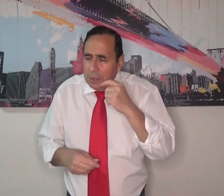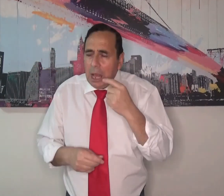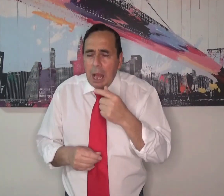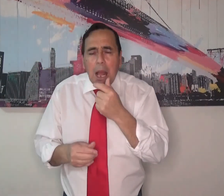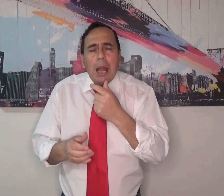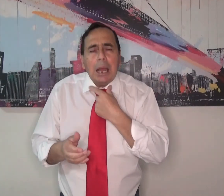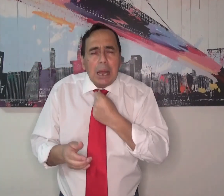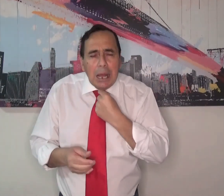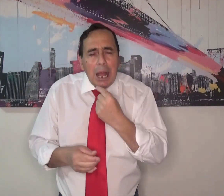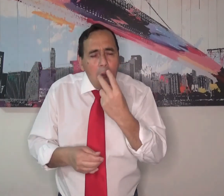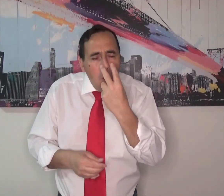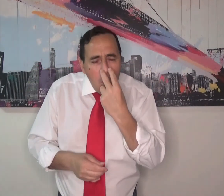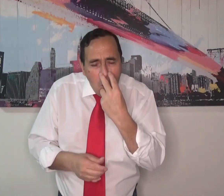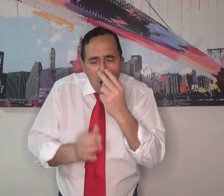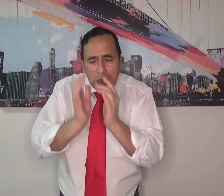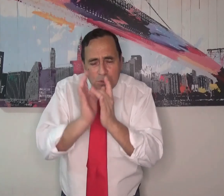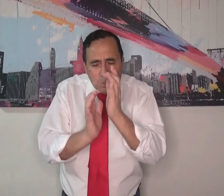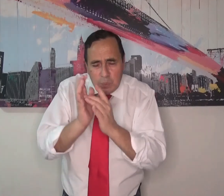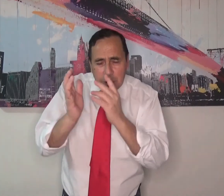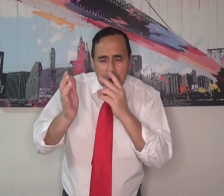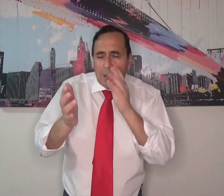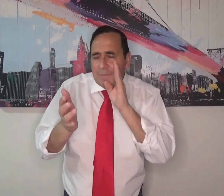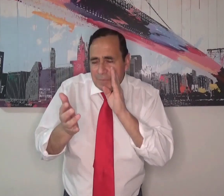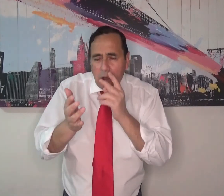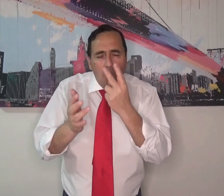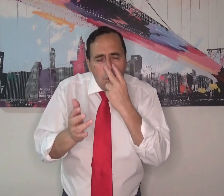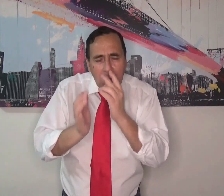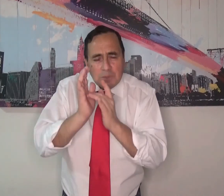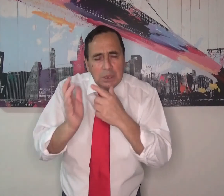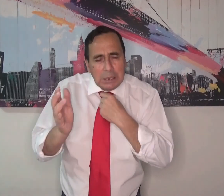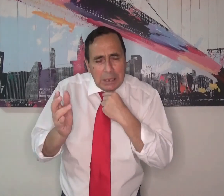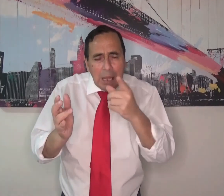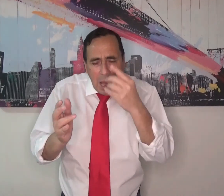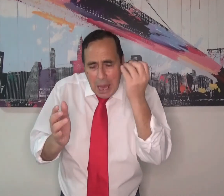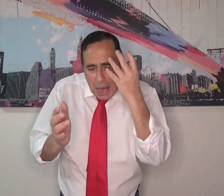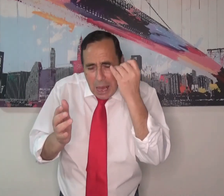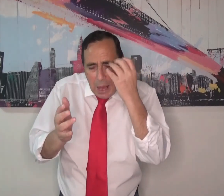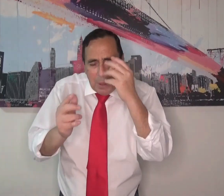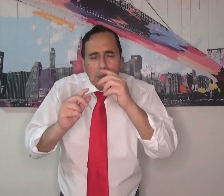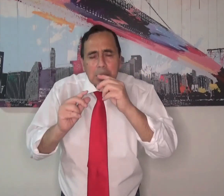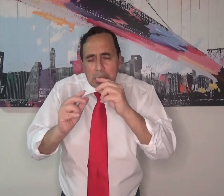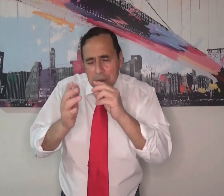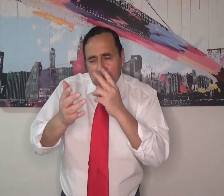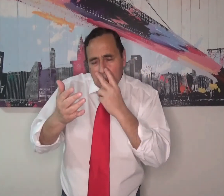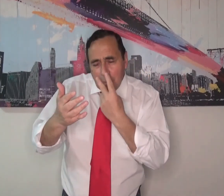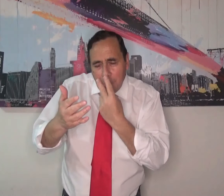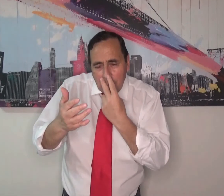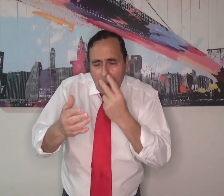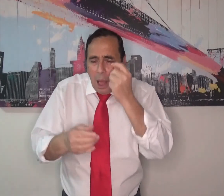nosotros, que tú los invites a que se acerquen a ti, que ellos puedan conocer lo que dice tu palabra, que